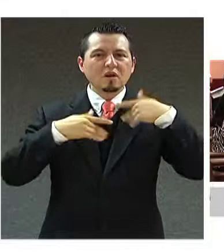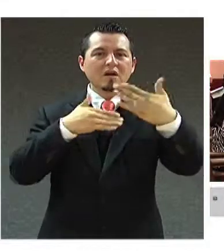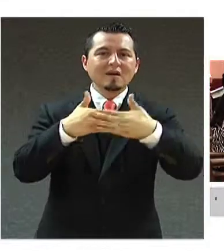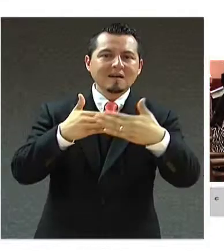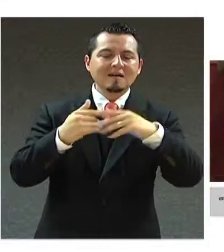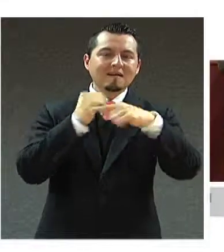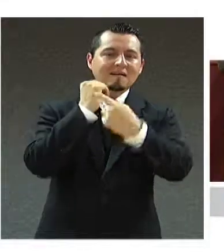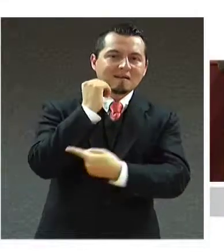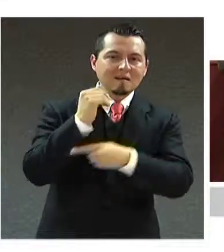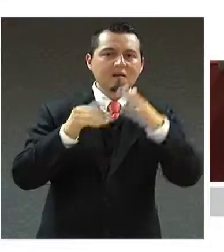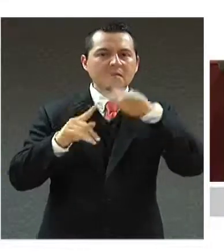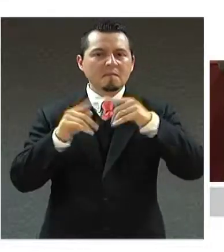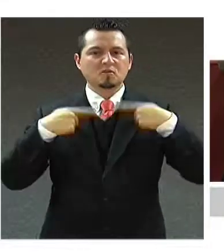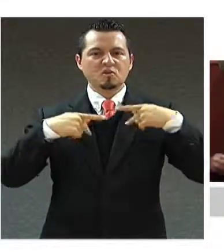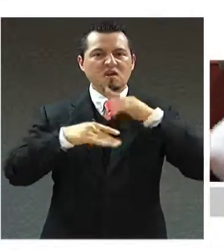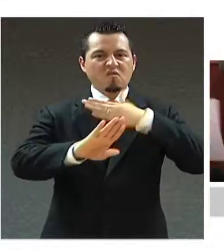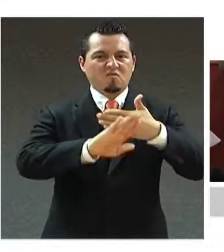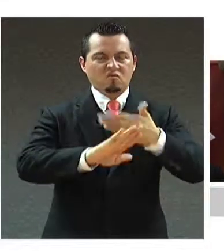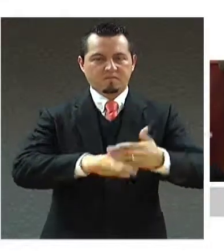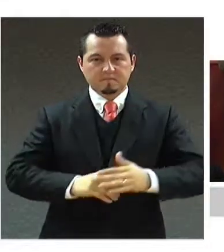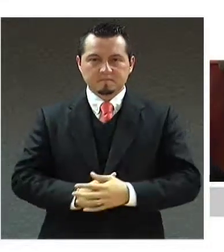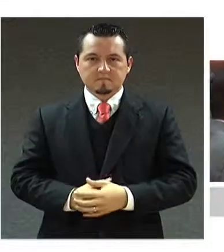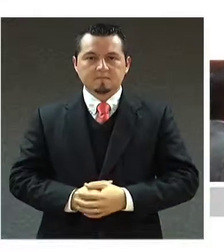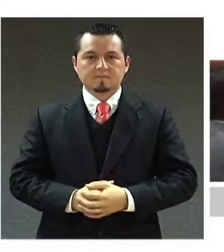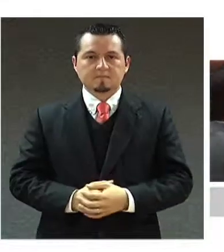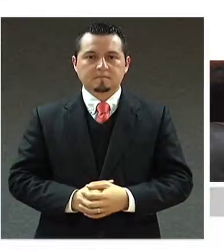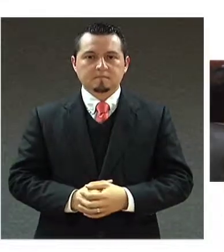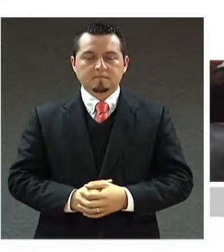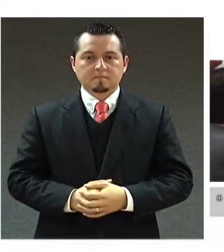avaló cambios para reforzar la lucha contra la trata de personas.